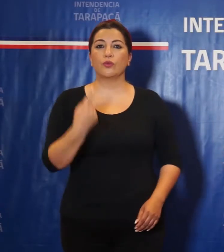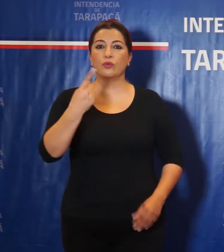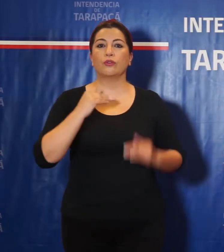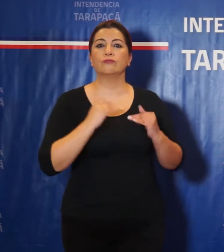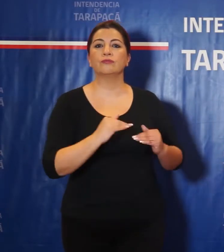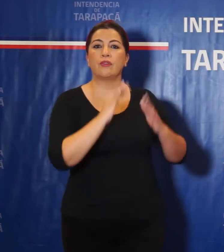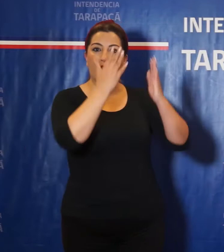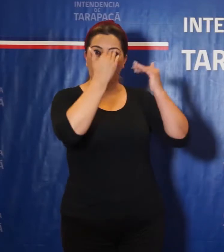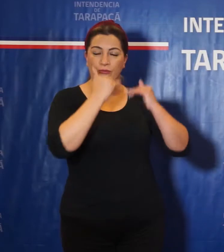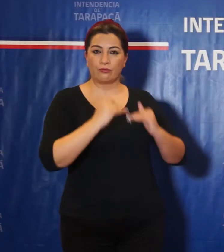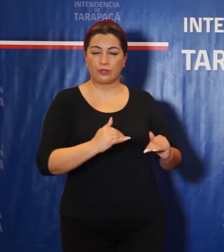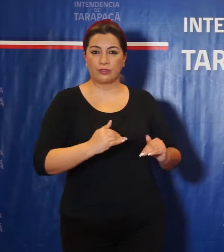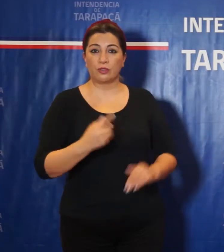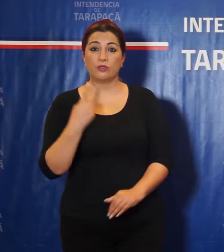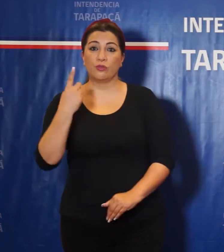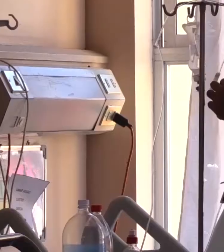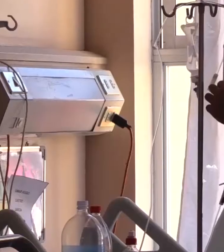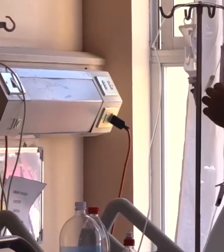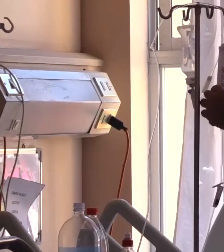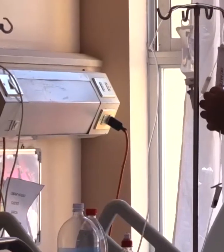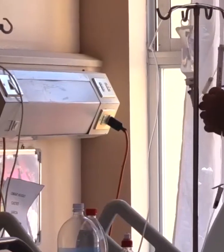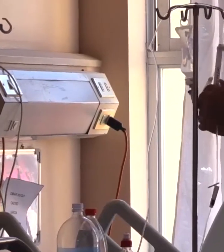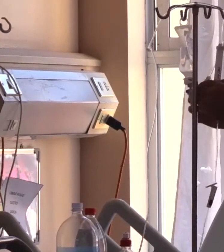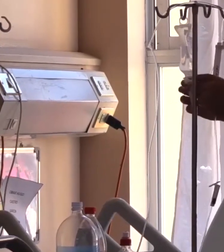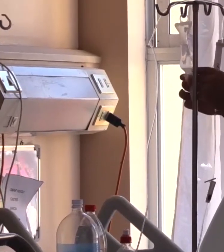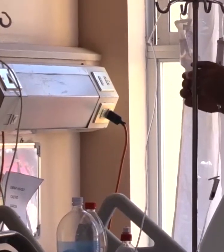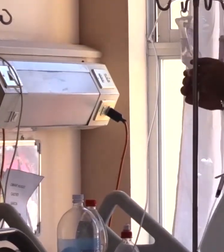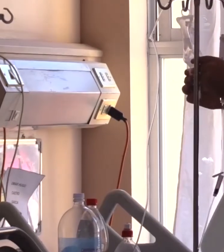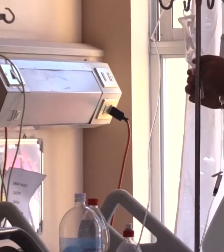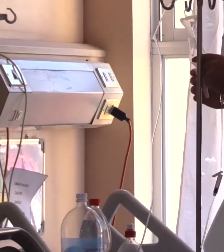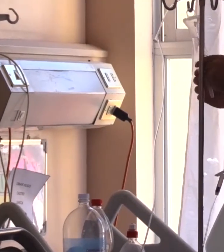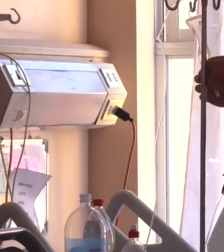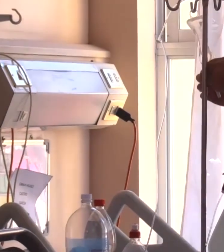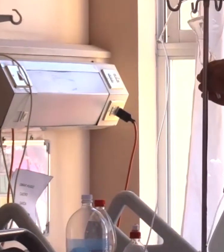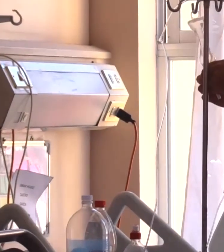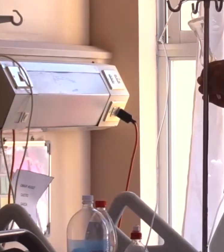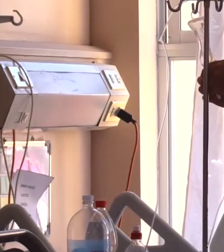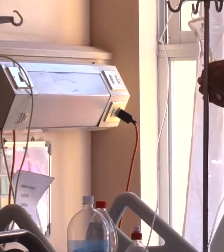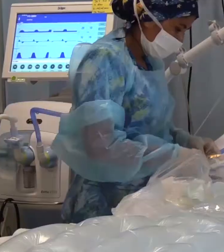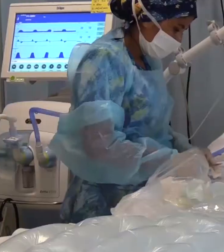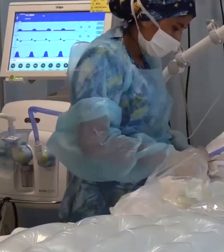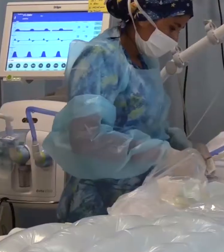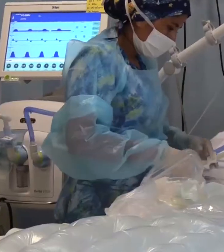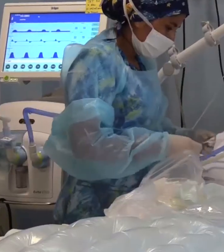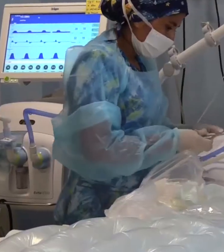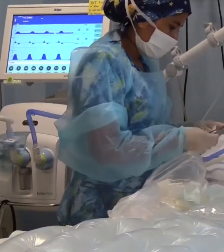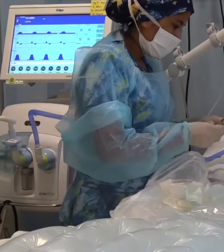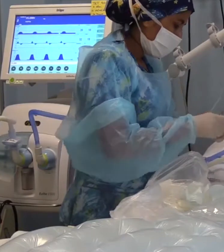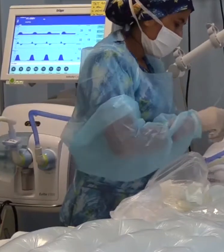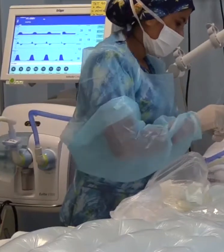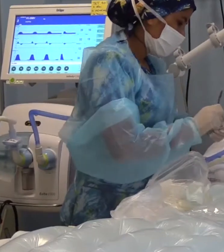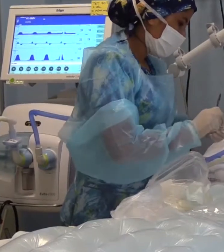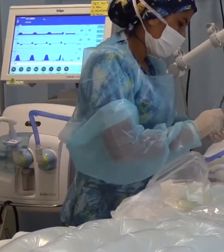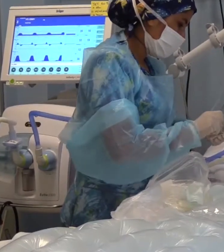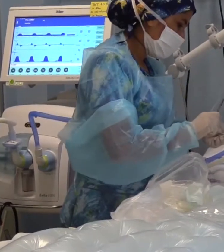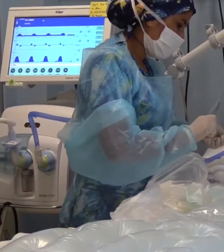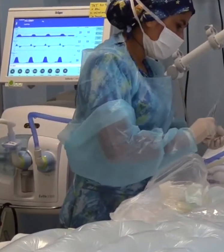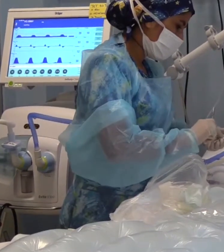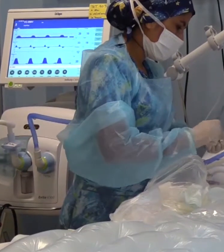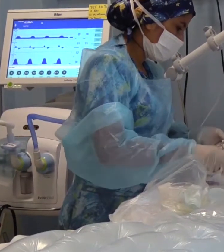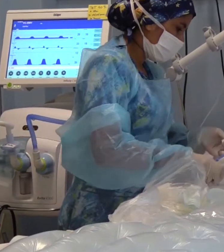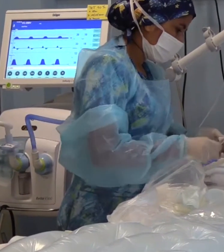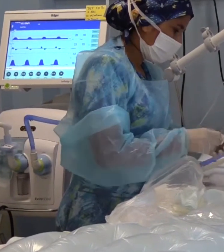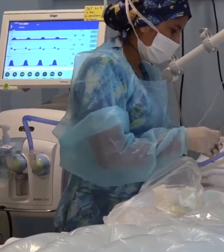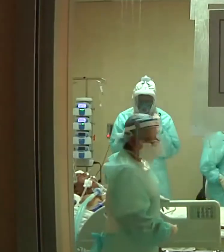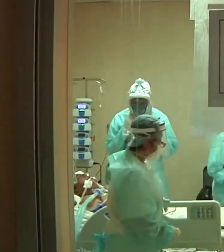a Guara y 1 a la comuna de Camiña. Hay un total de 343 casos activos en la región y nueve